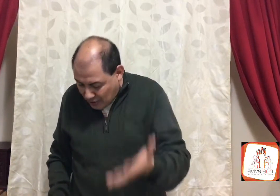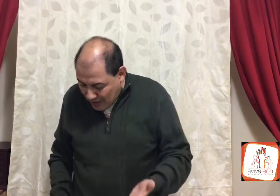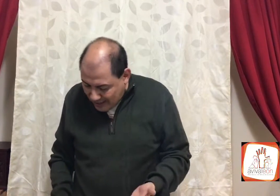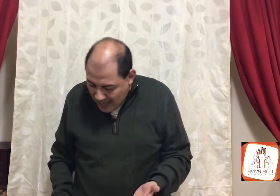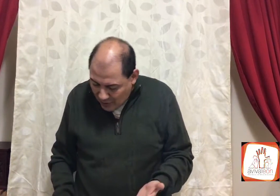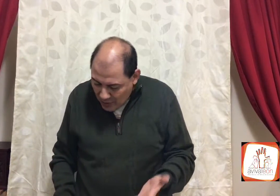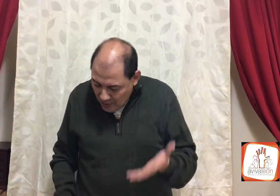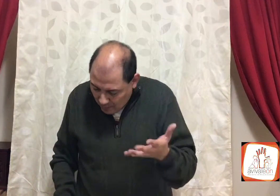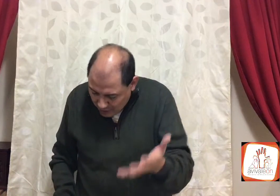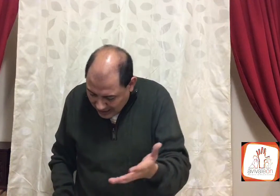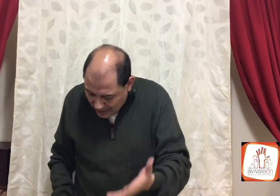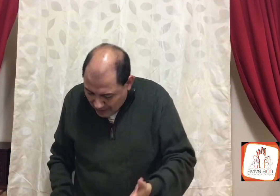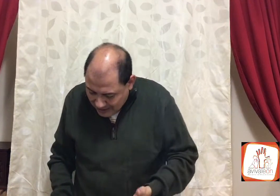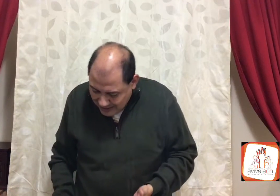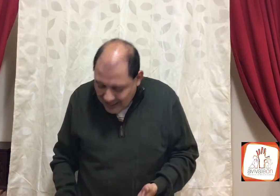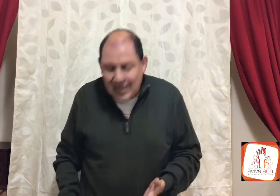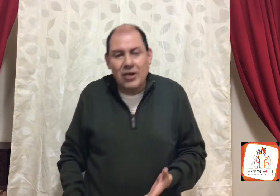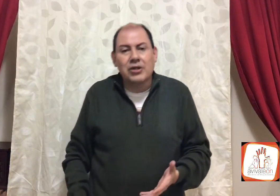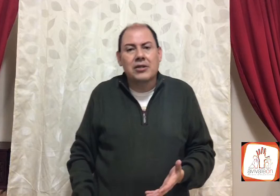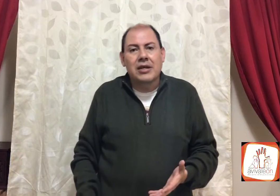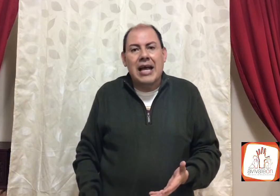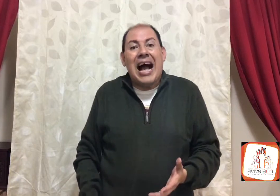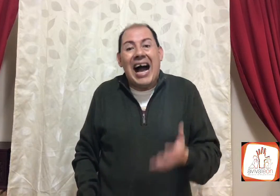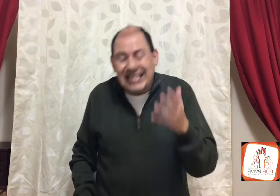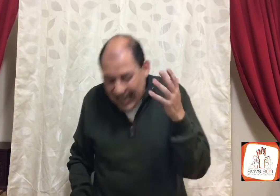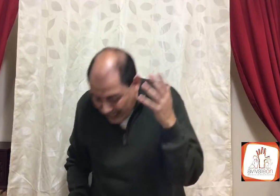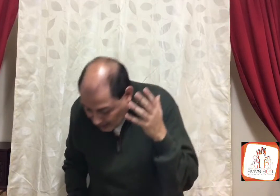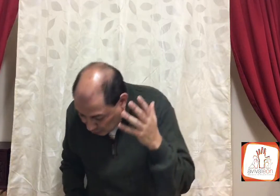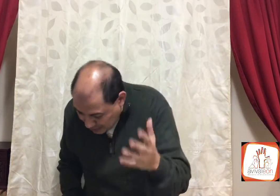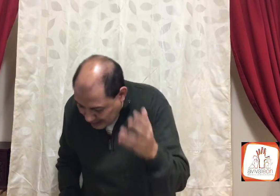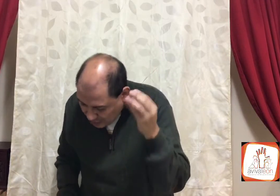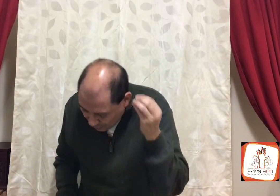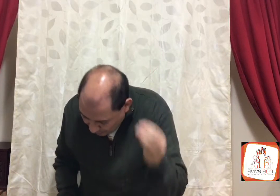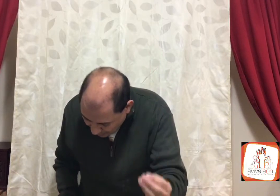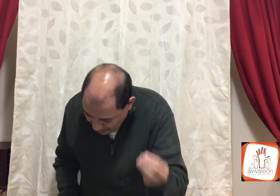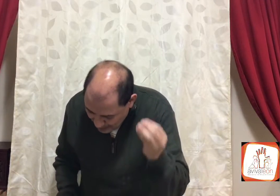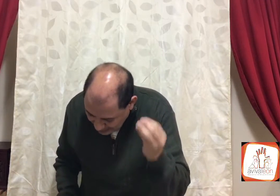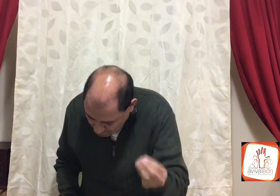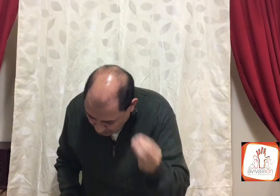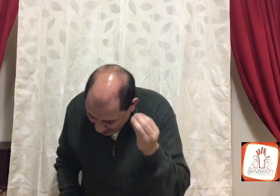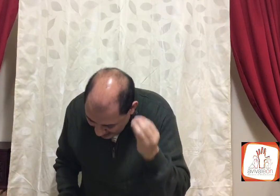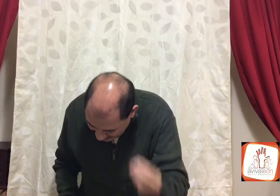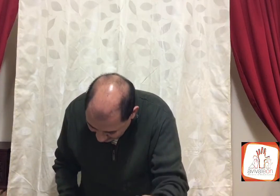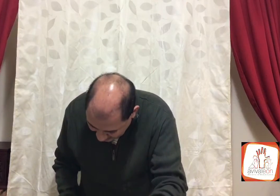conectado, busca la presencia de Dios, hace las cosas conforme a su palabra,